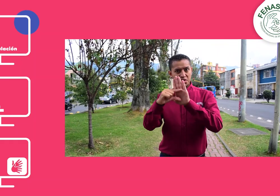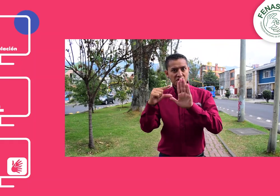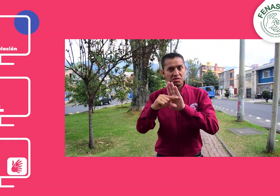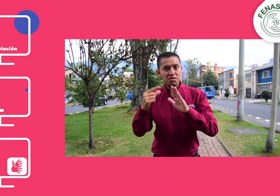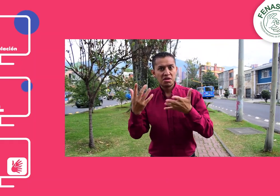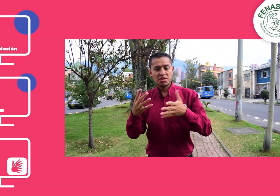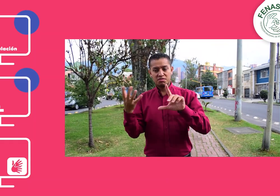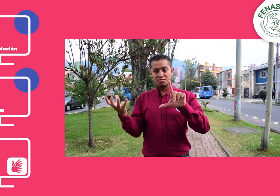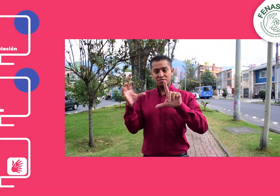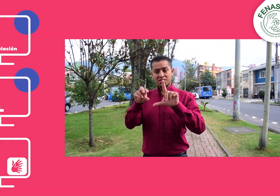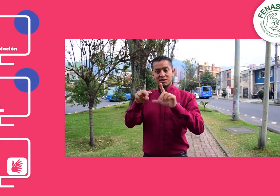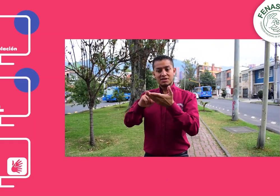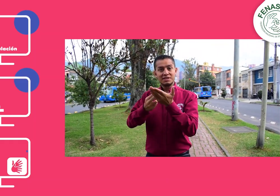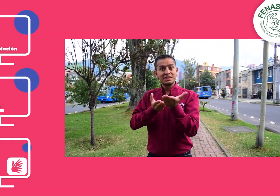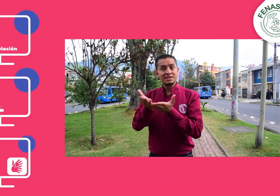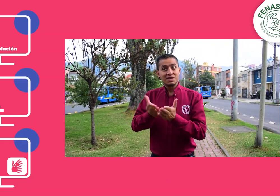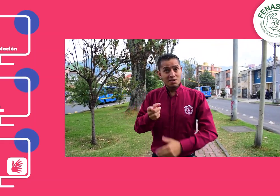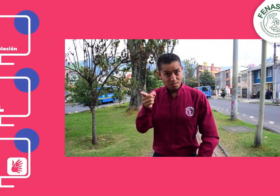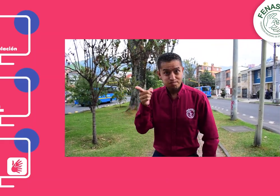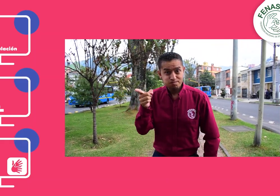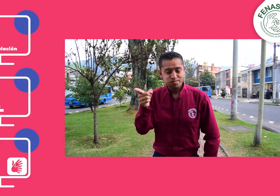el Club Caption y el servicio de interpretación.